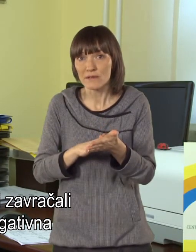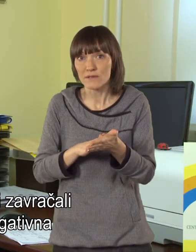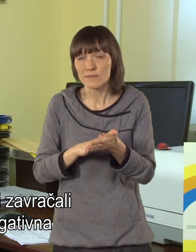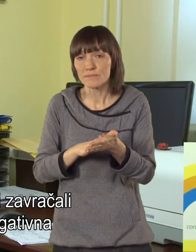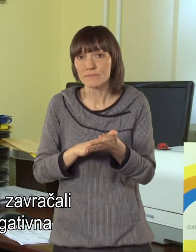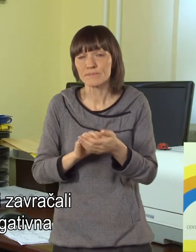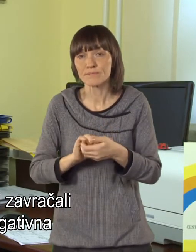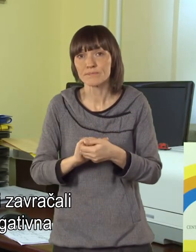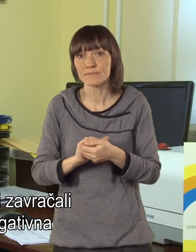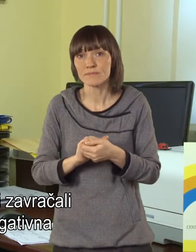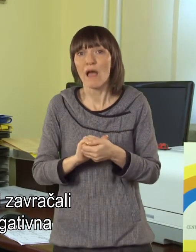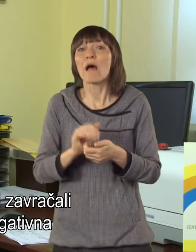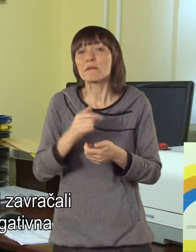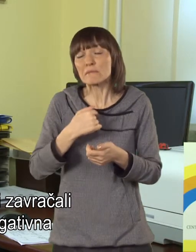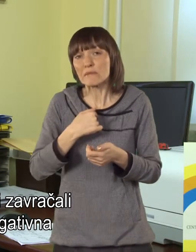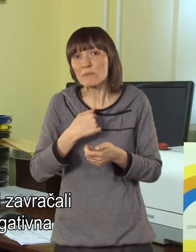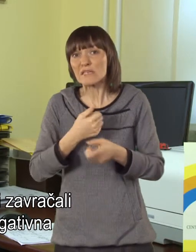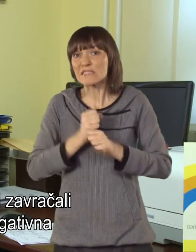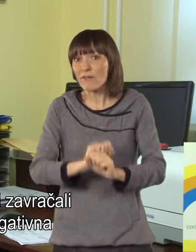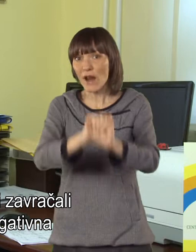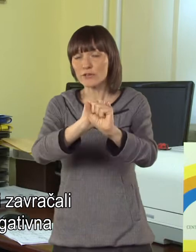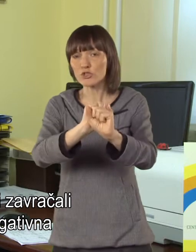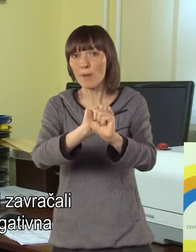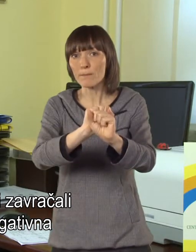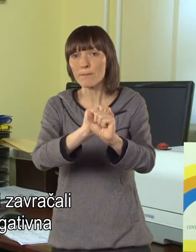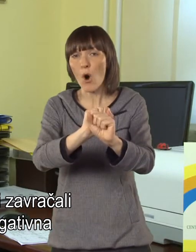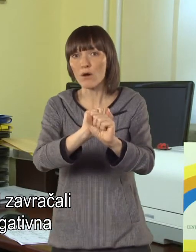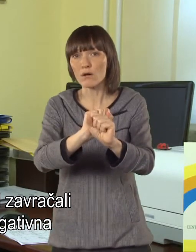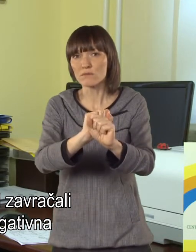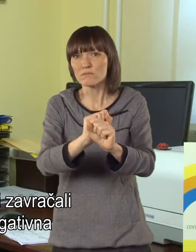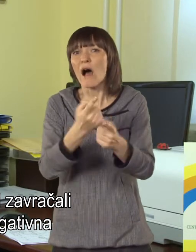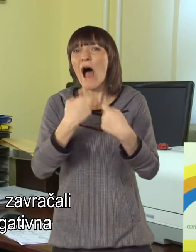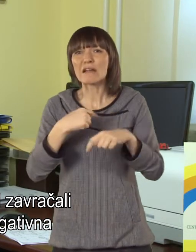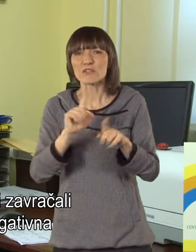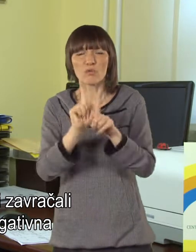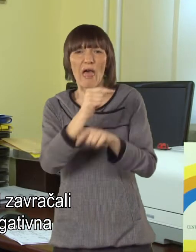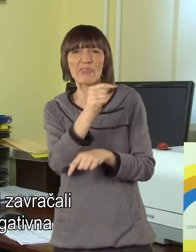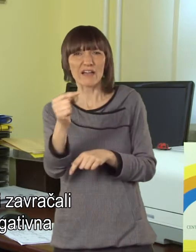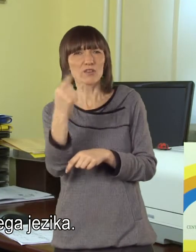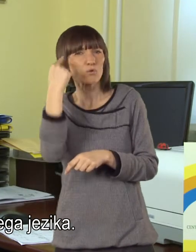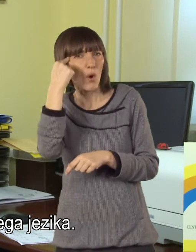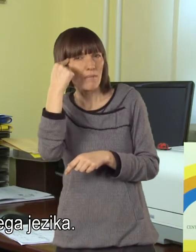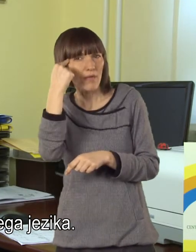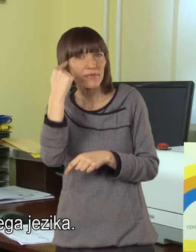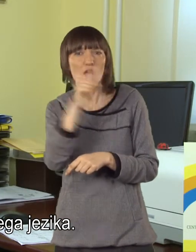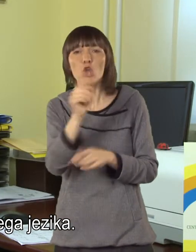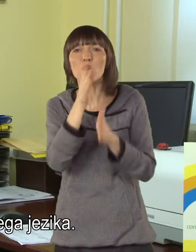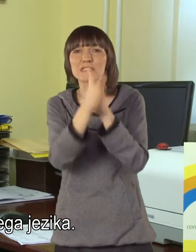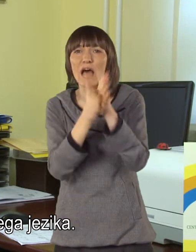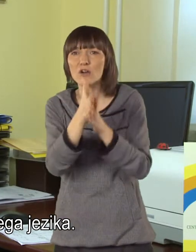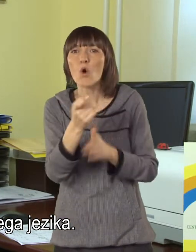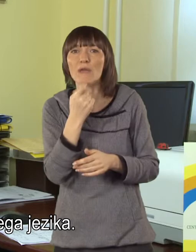bi kakorkoli zavračali ali, bom rekla, imeli negativna stališča do